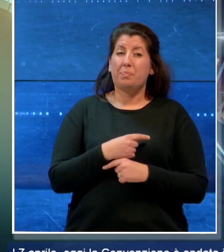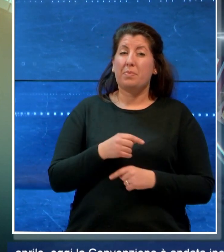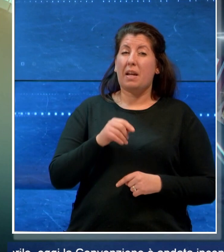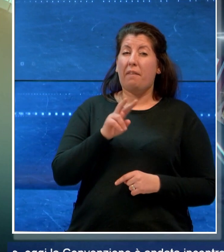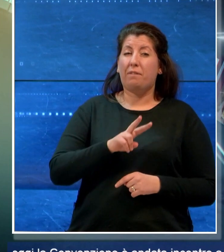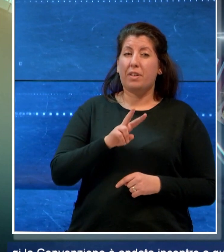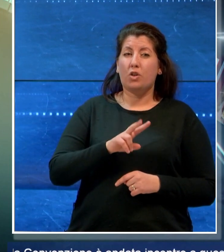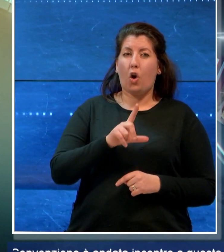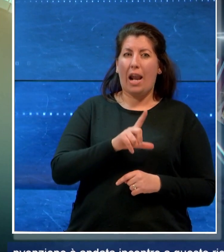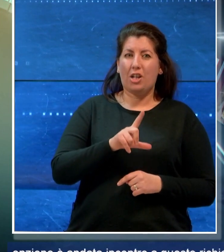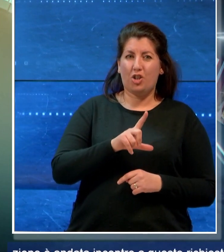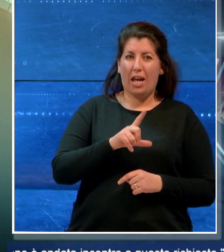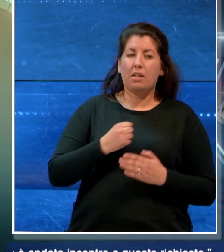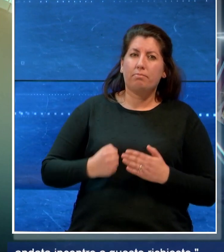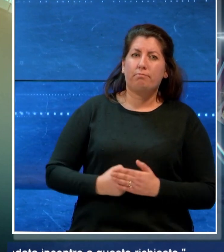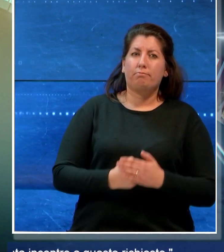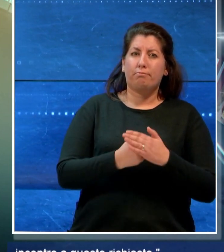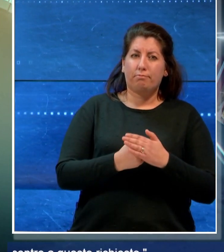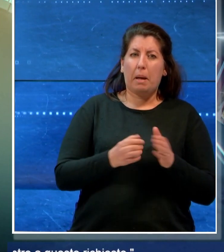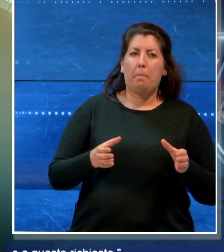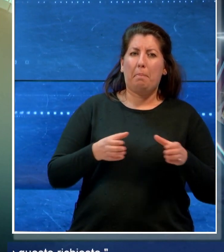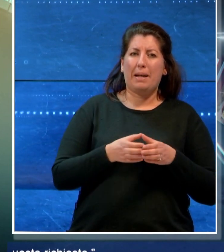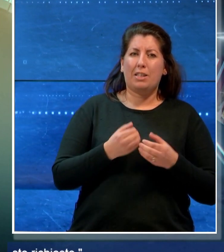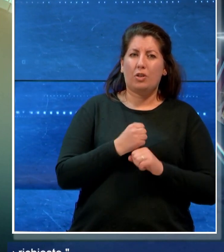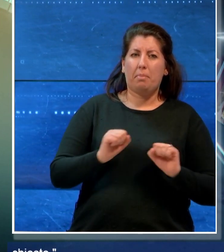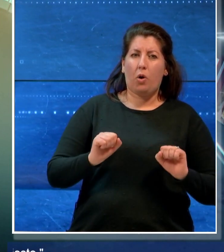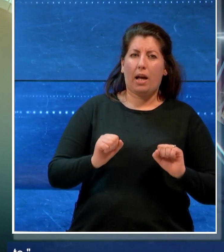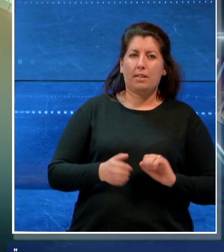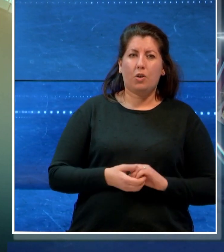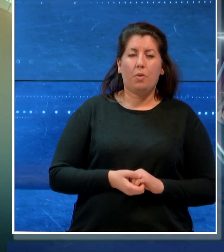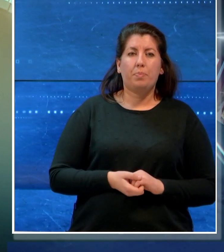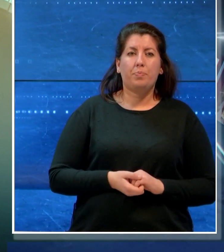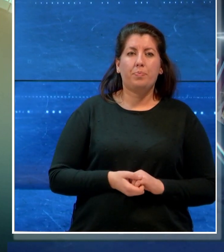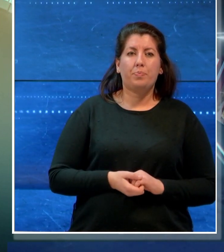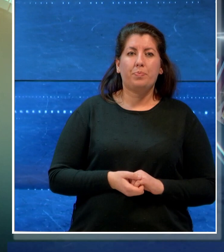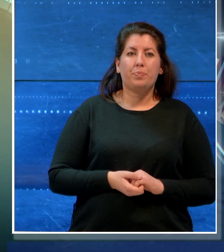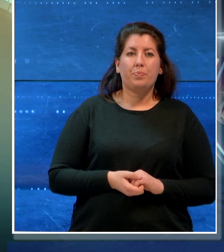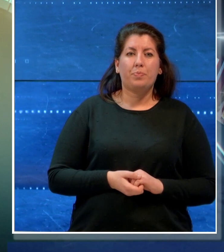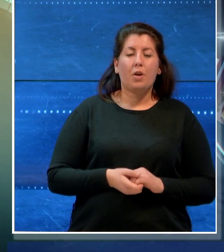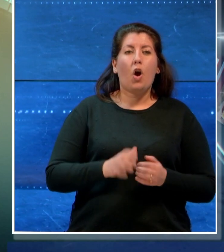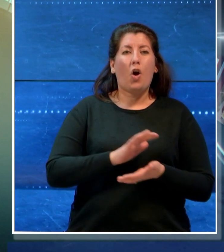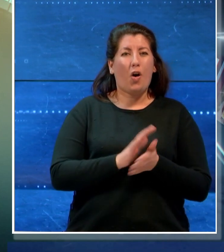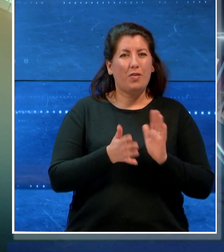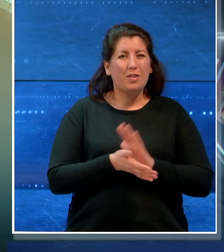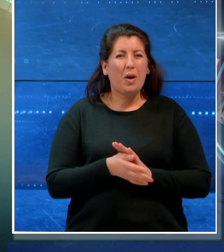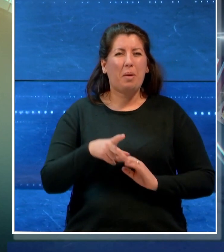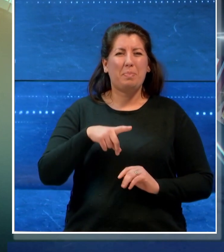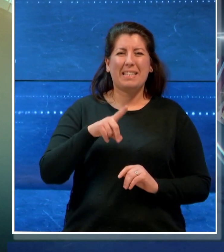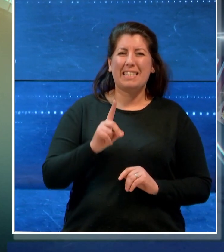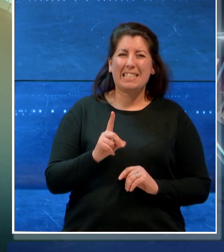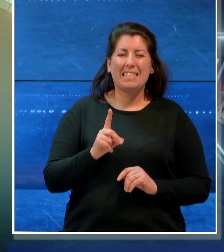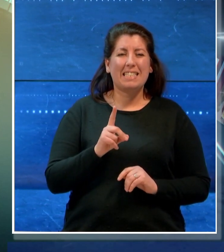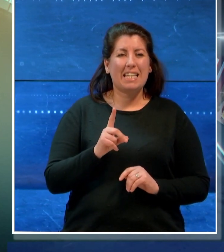Leccese, sostenuto dal Partito Democratico. Tra Convenzione e PD, finora sembrava non